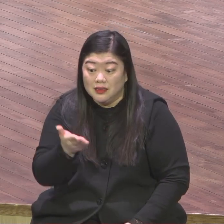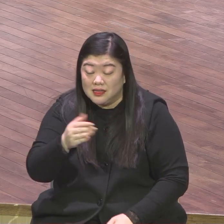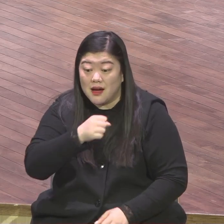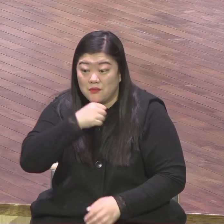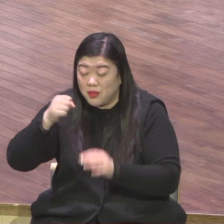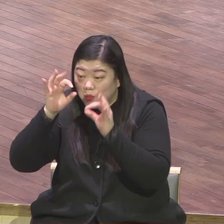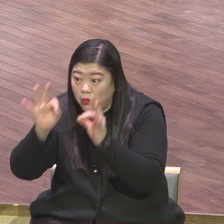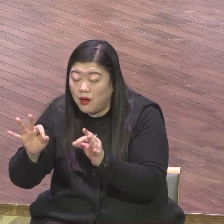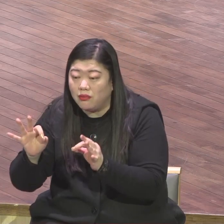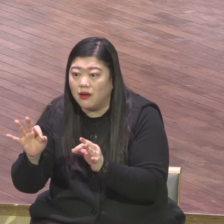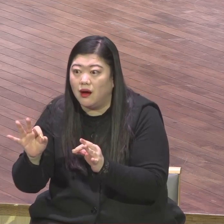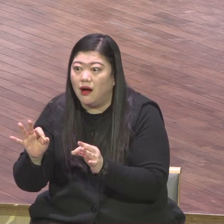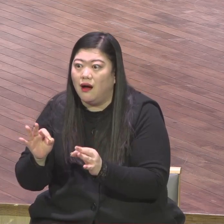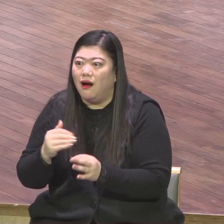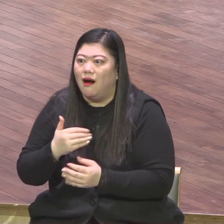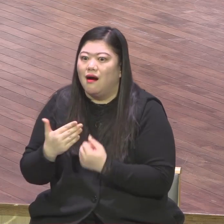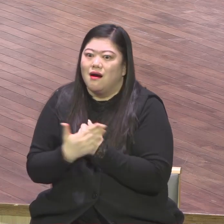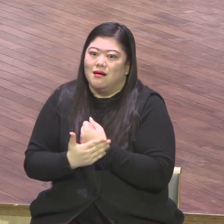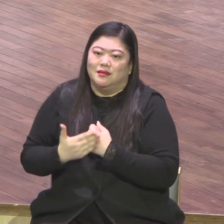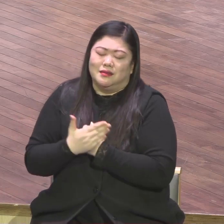사는 사람 이 응답받고 사는 사람 그러니까요 목사인데도